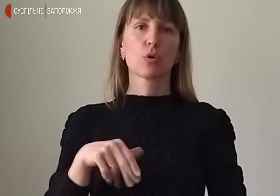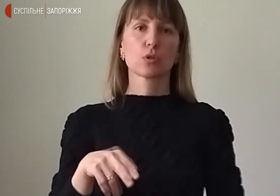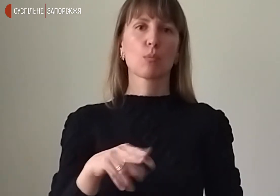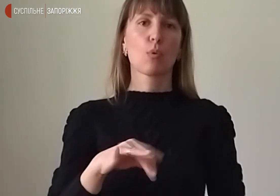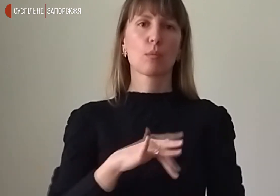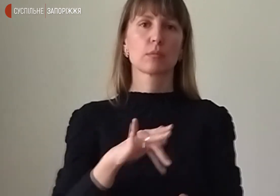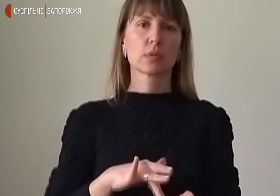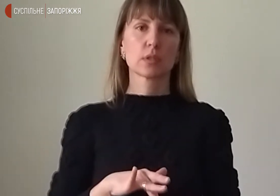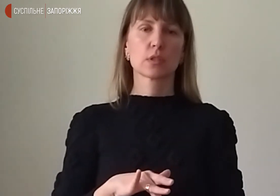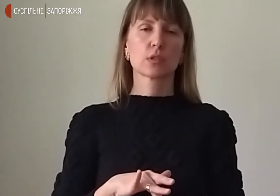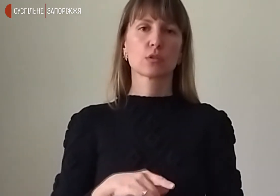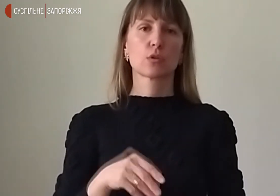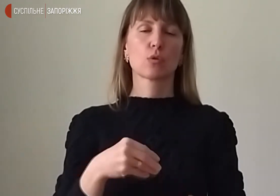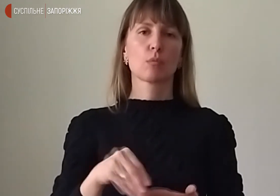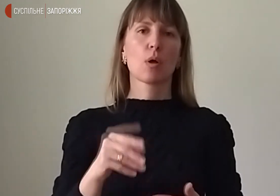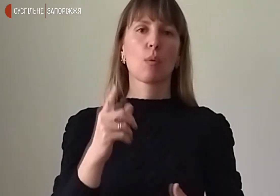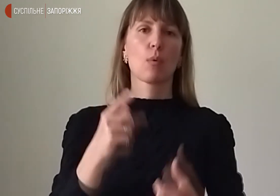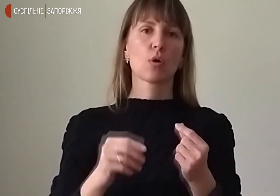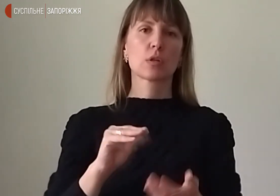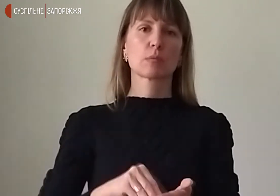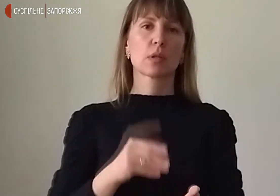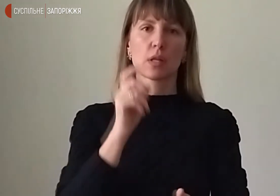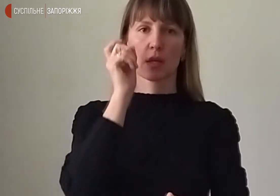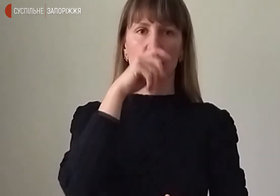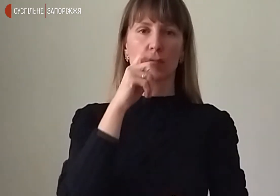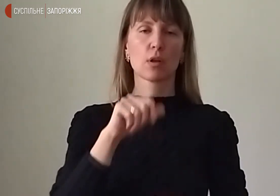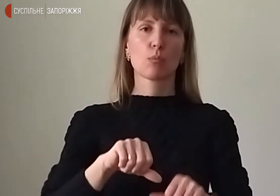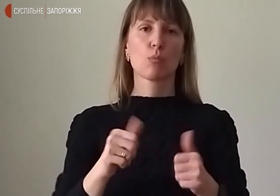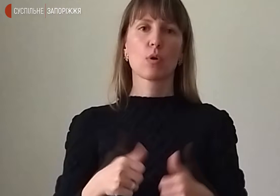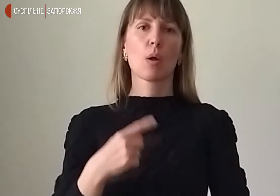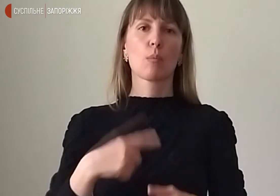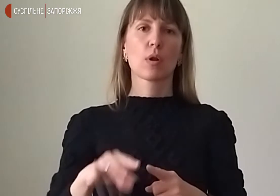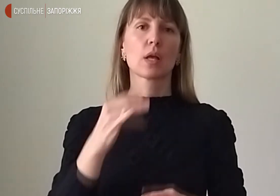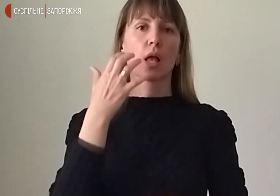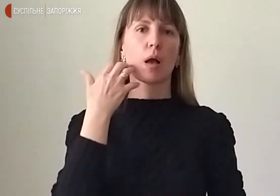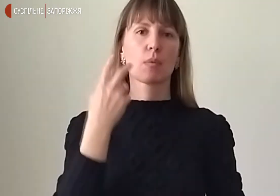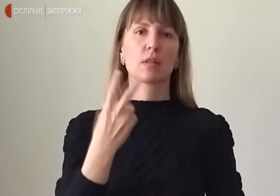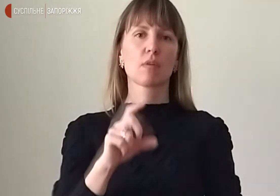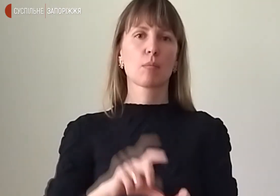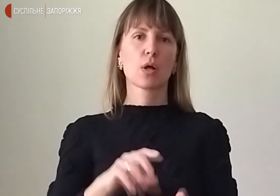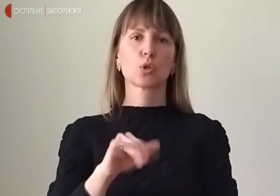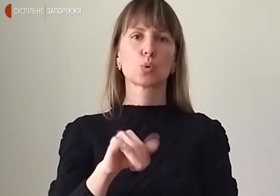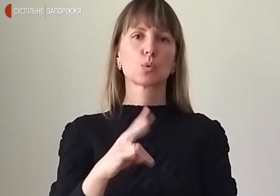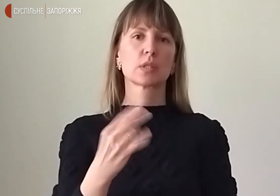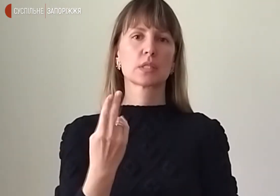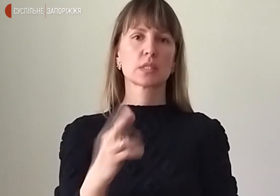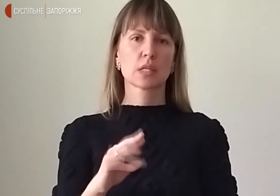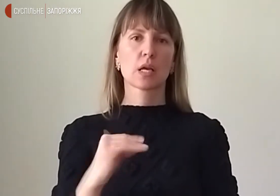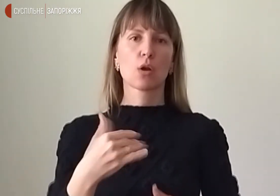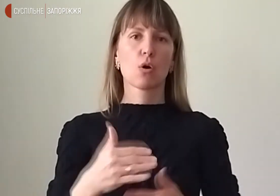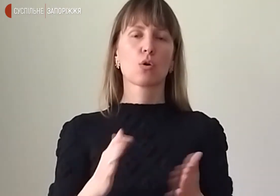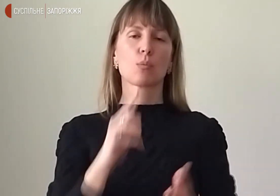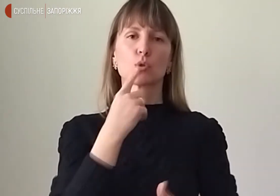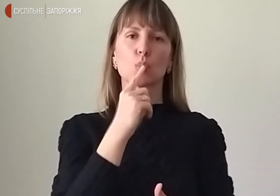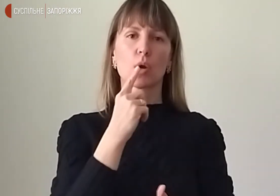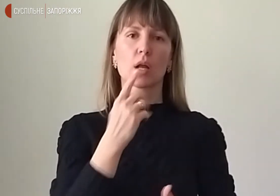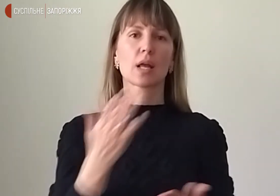здобула молоко, сметану, кефір, буряк, морфу та яблук, дві ванки тунця і навіть коробку цукерок, яким